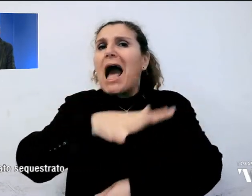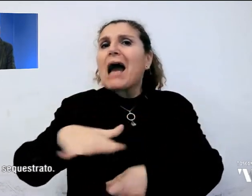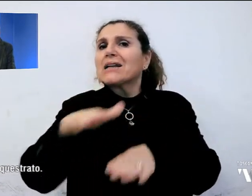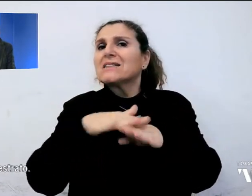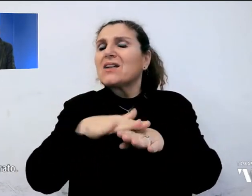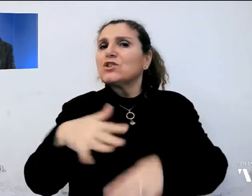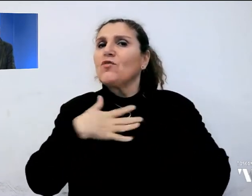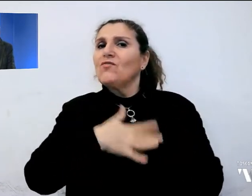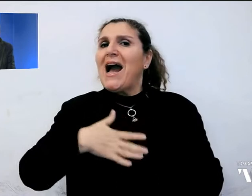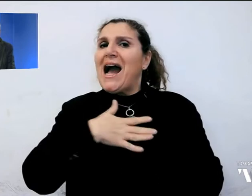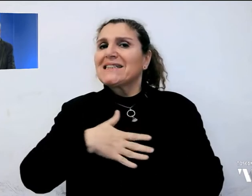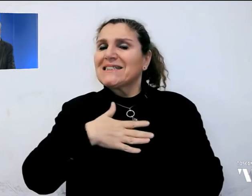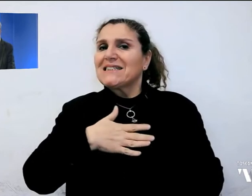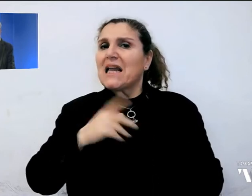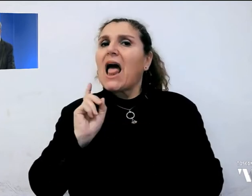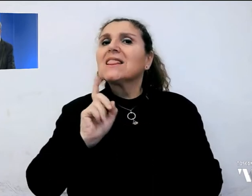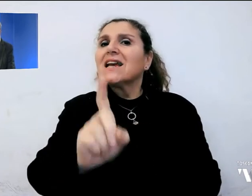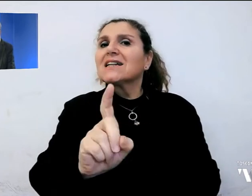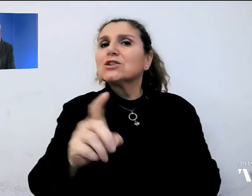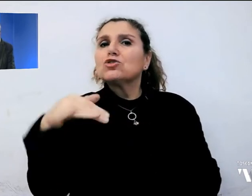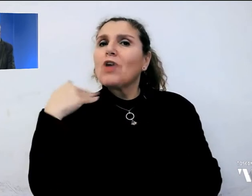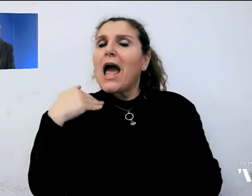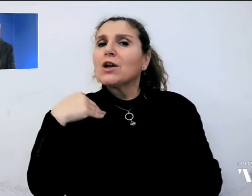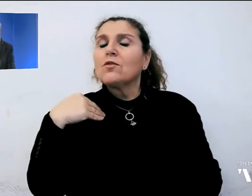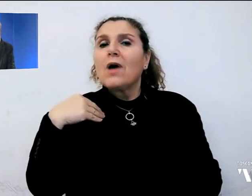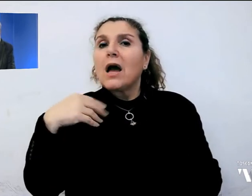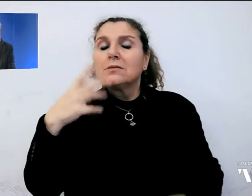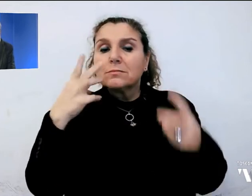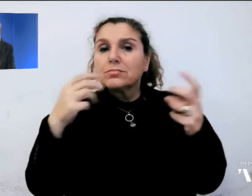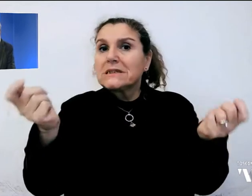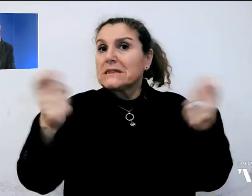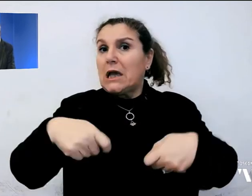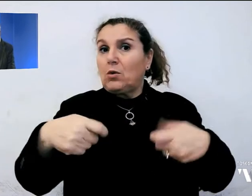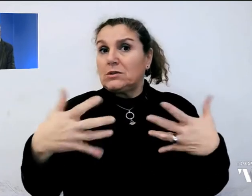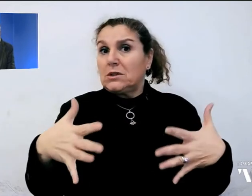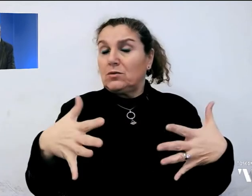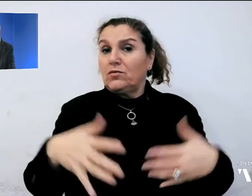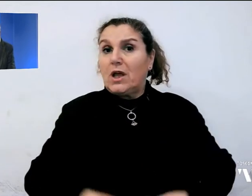in direzione Genova. Il materiale recuperato è stato sequestrato.